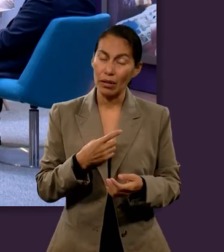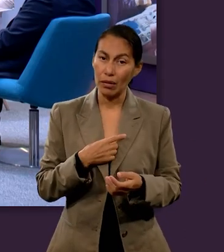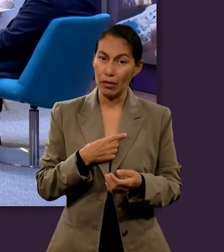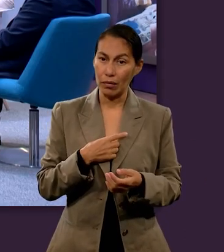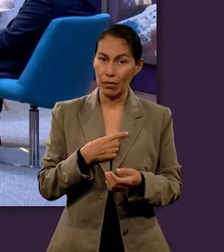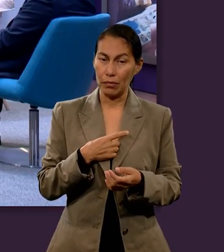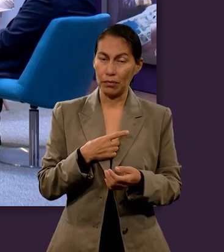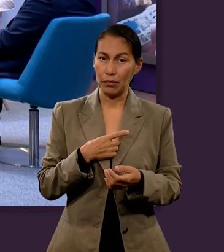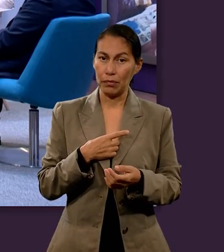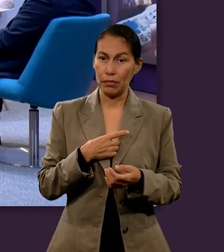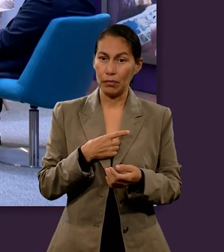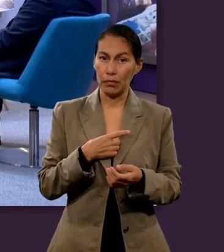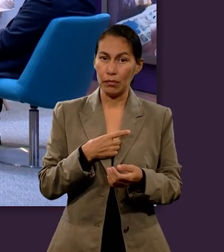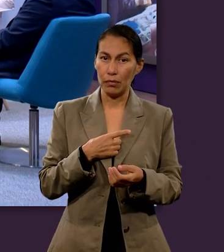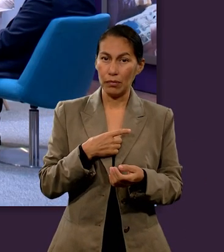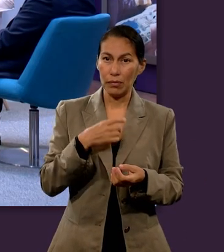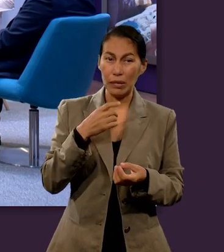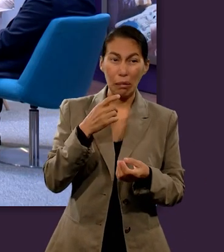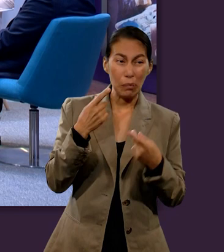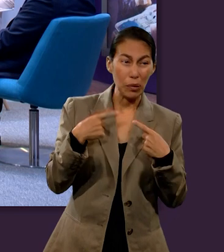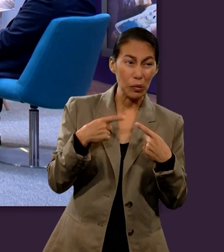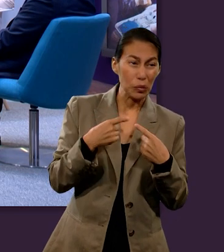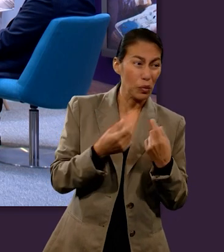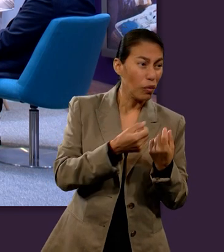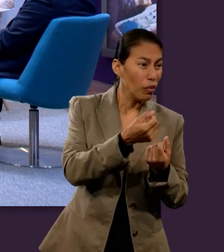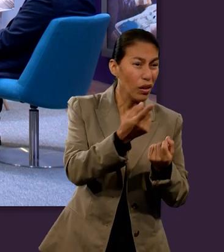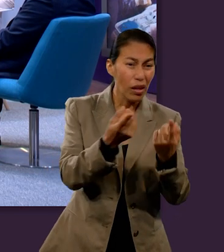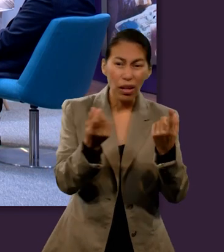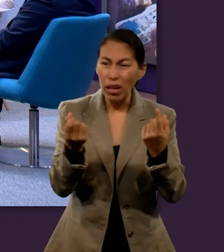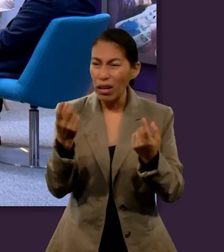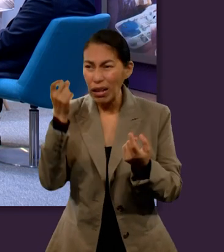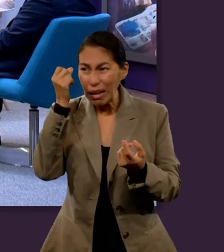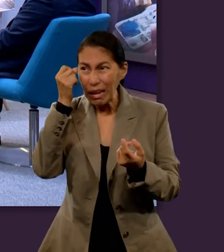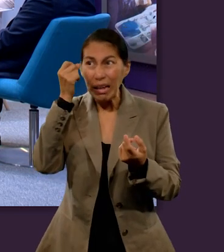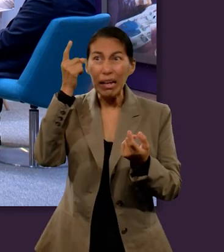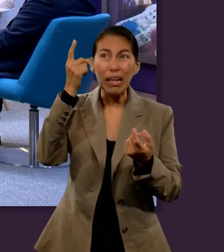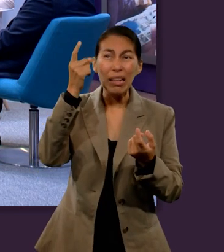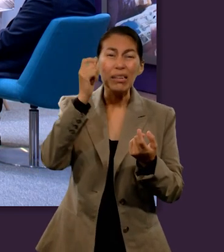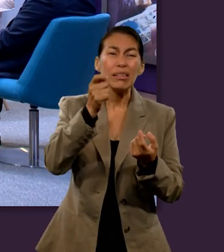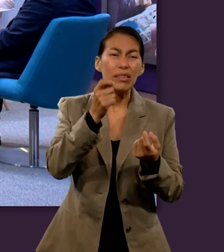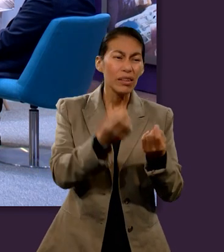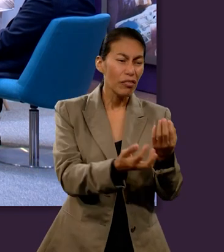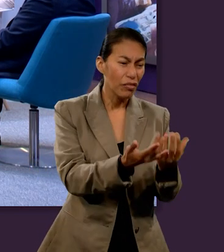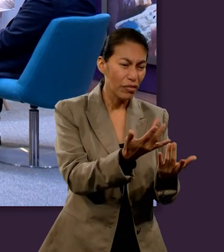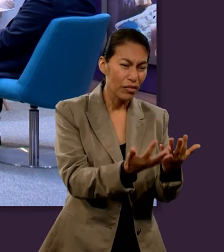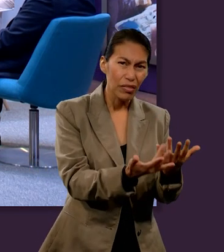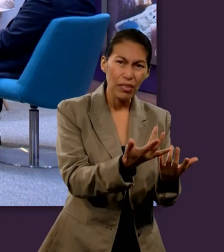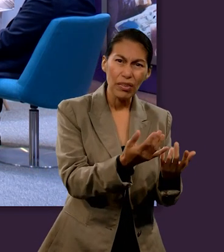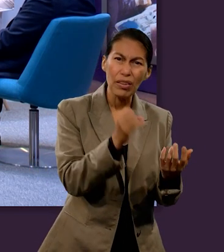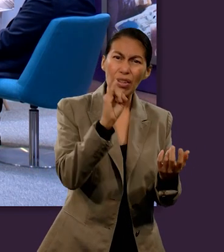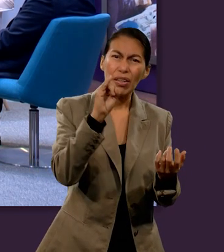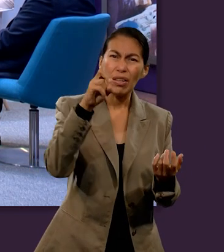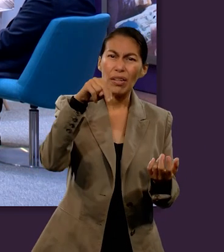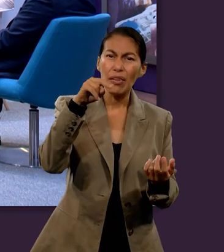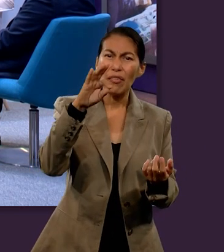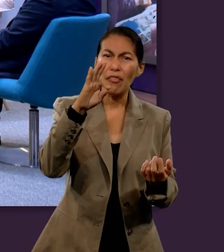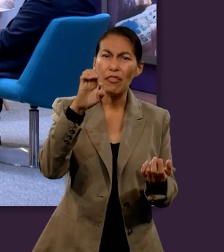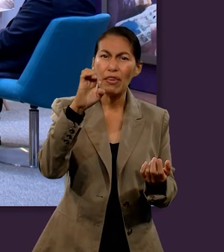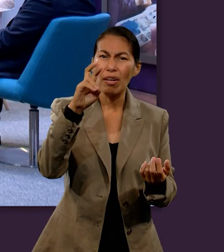también esta pregunta. ¿Qué ideas populares han escuchado respecto al tema del infierno? Mi nombre